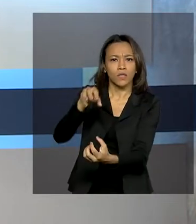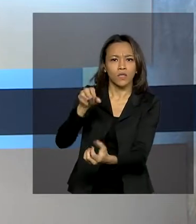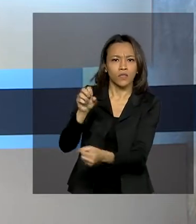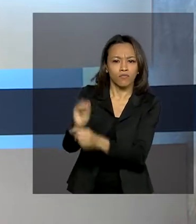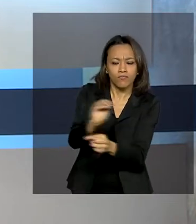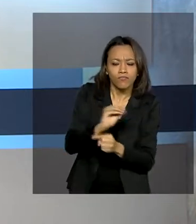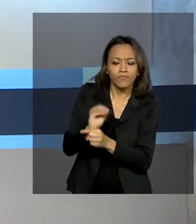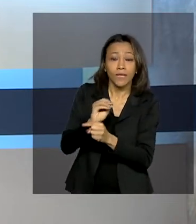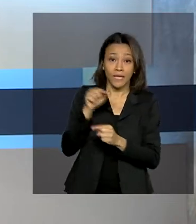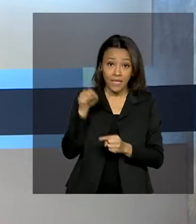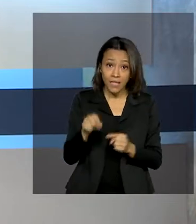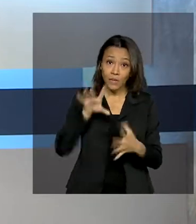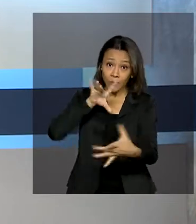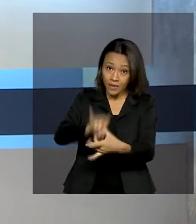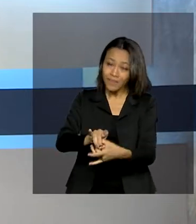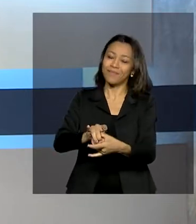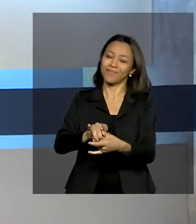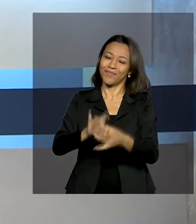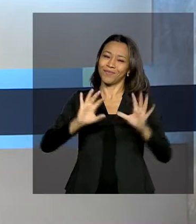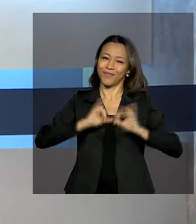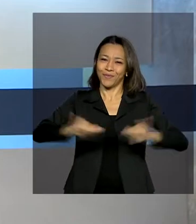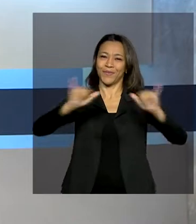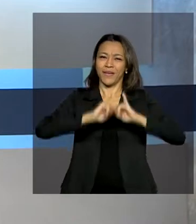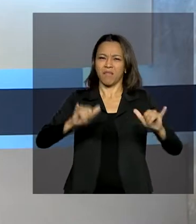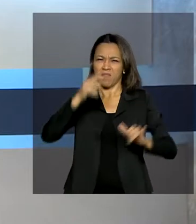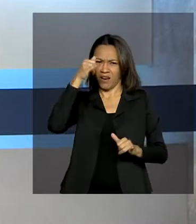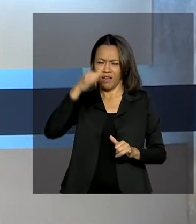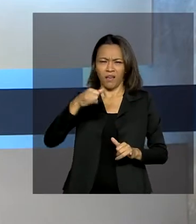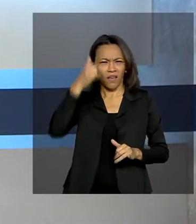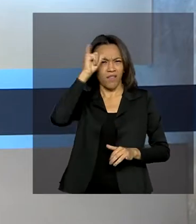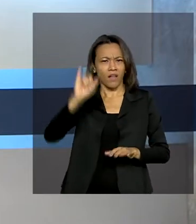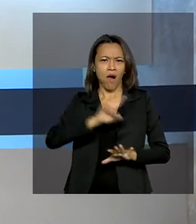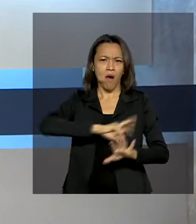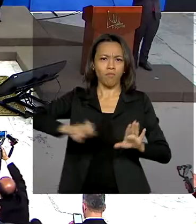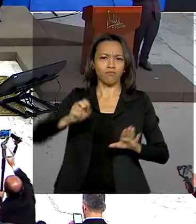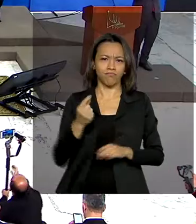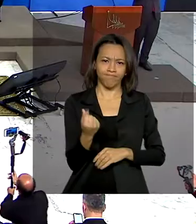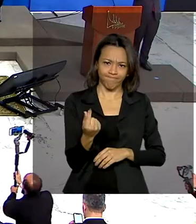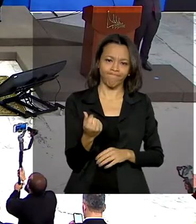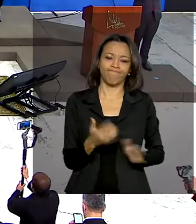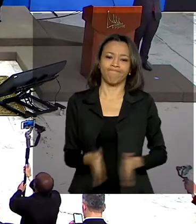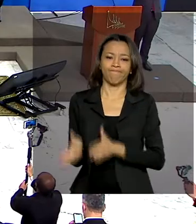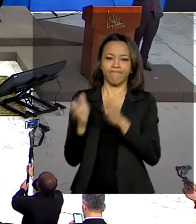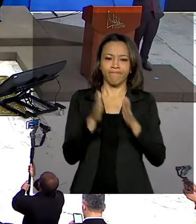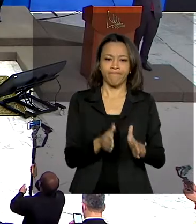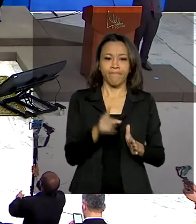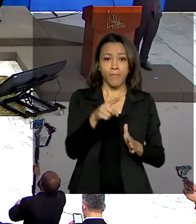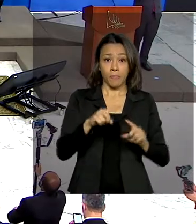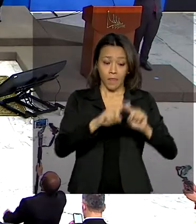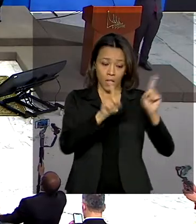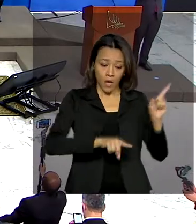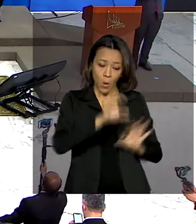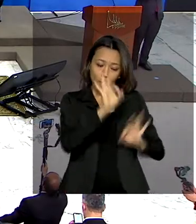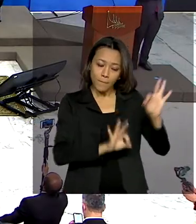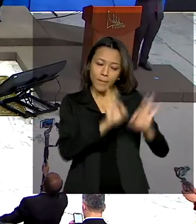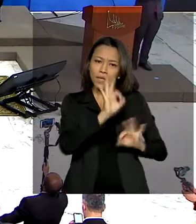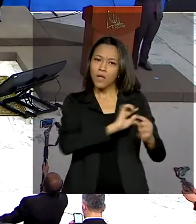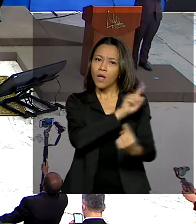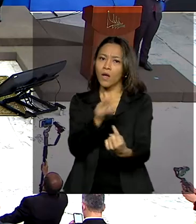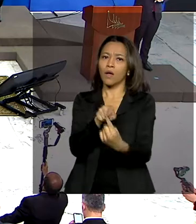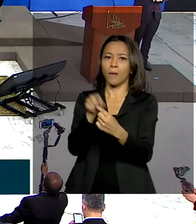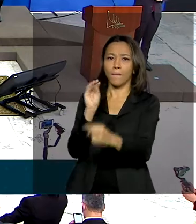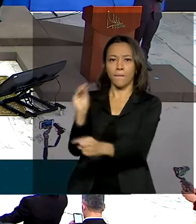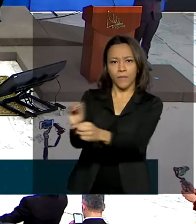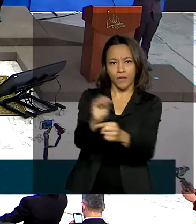proteção, foi lançada uma campanha para evitar golpes financeiros. O plano para a proteção dos idosos foi